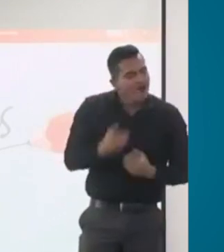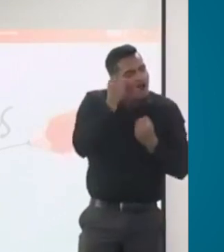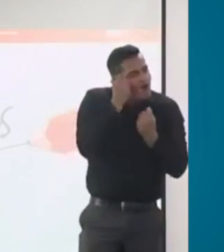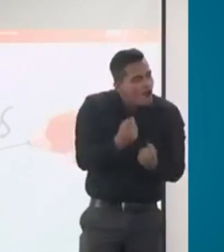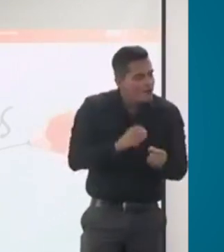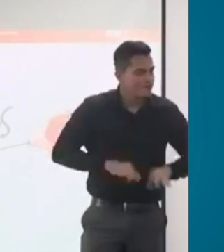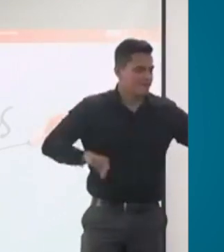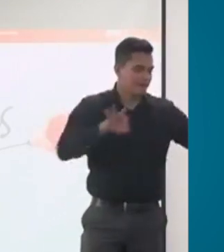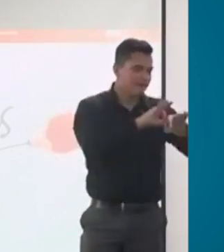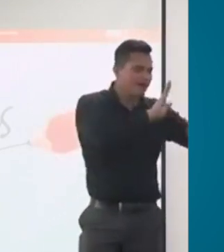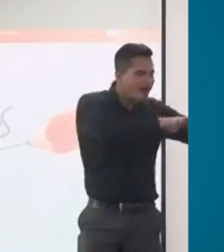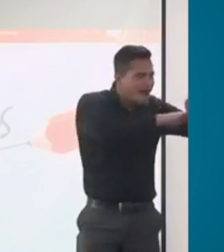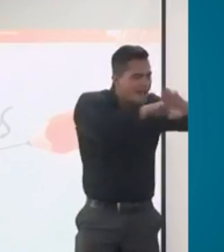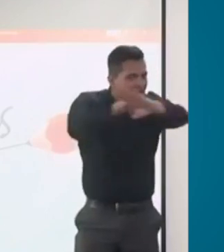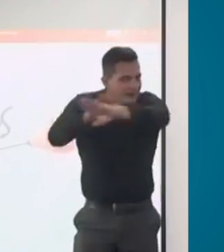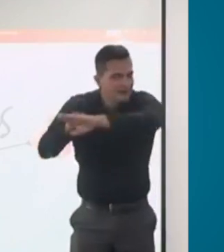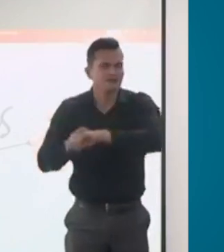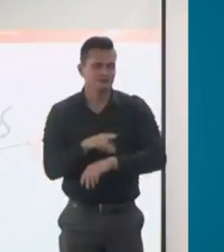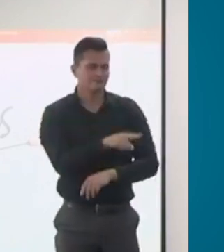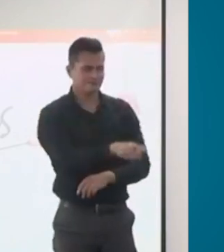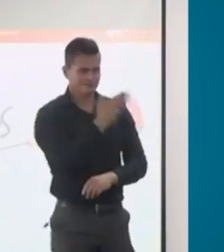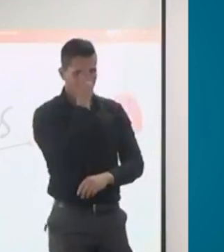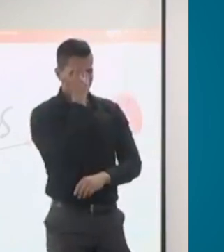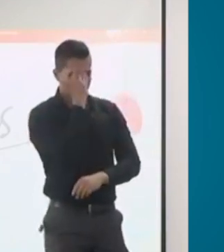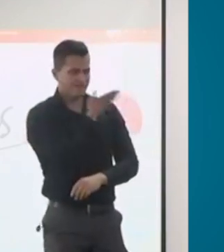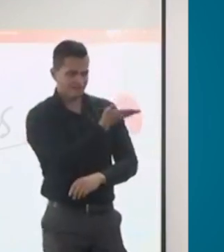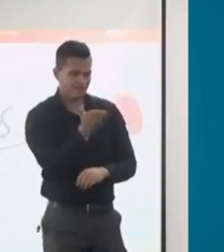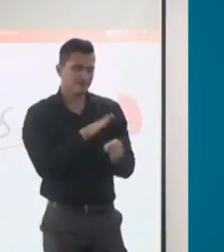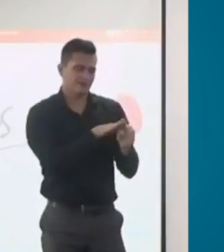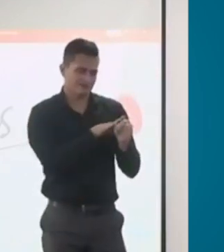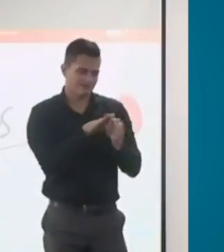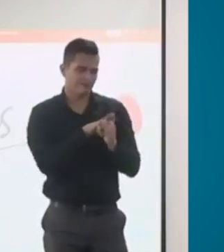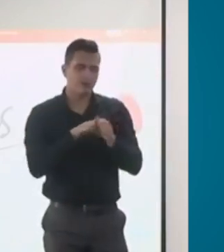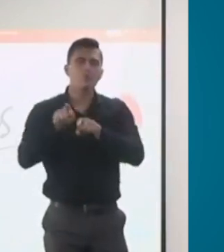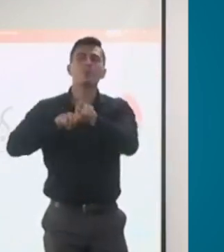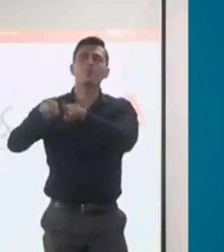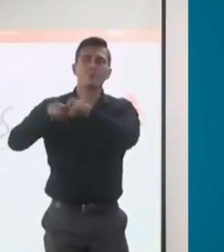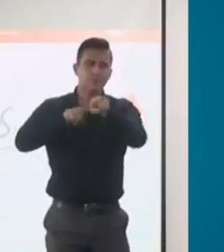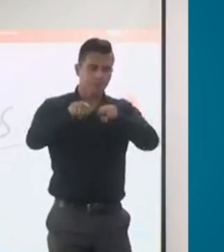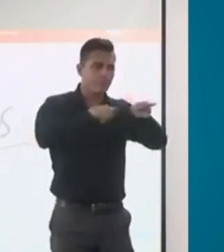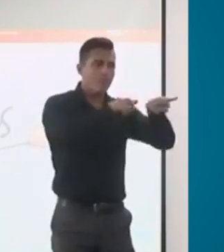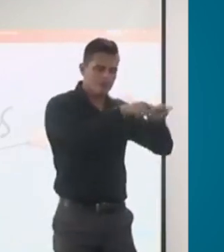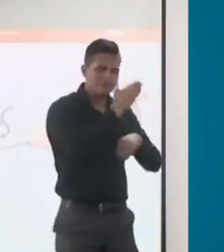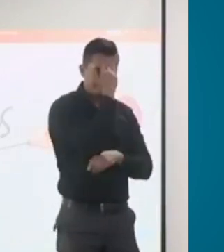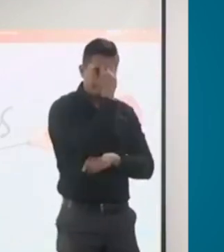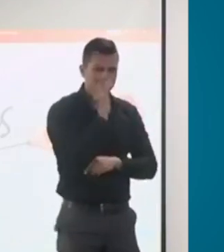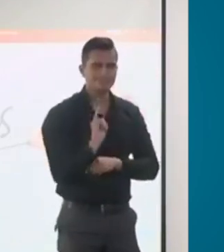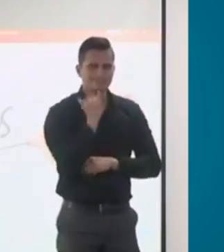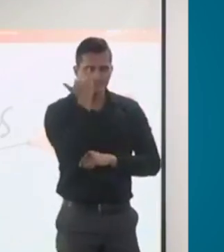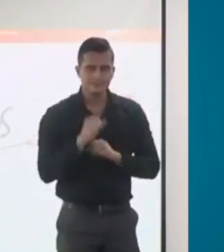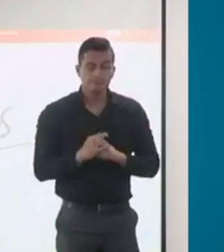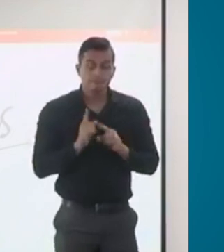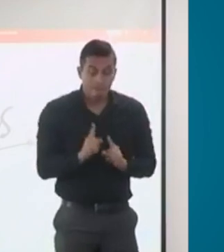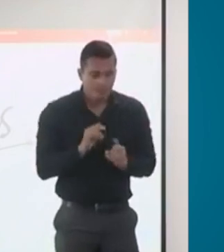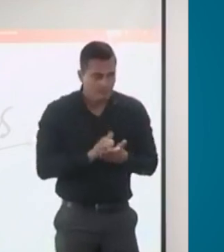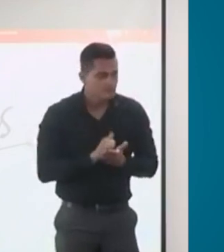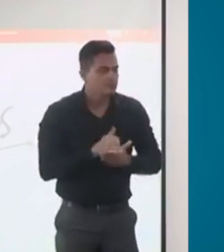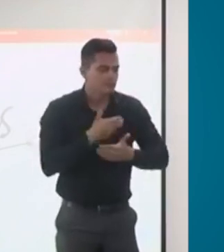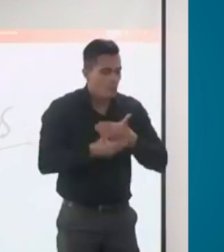esto ha ocurrido en algunos casos y en el proceso de formación que estamos haciendo del talento humano en salud